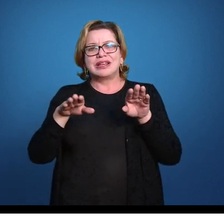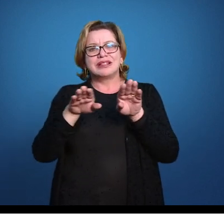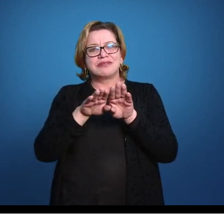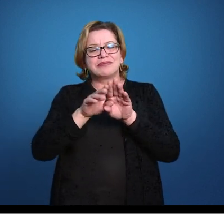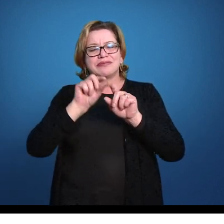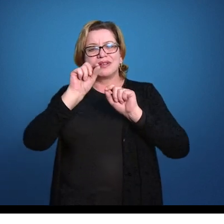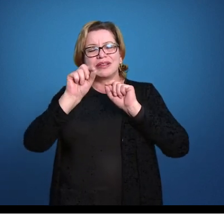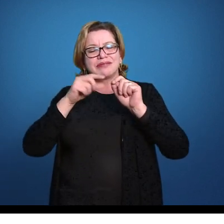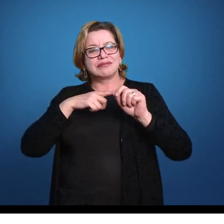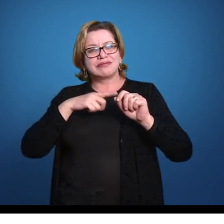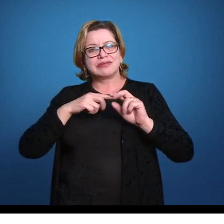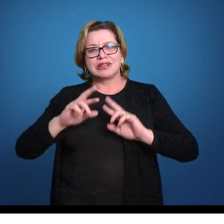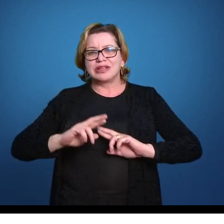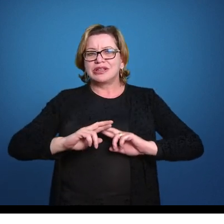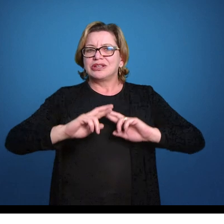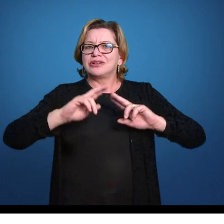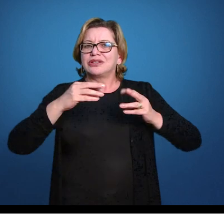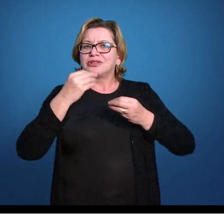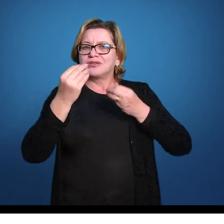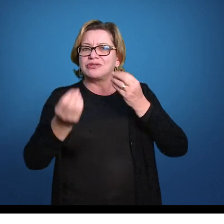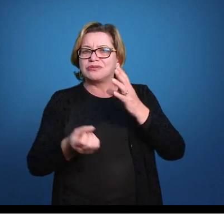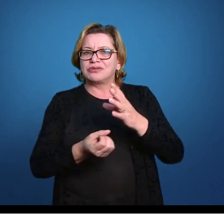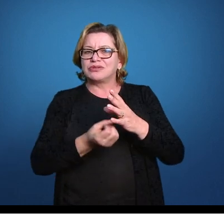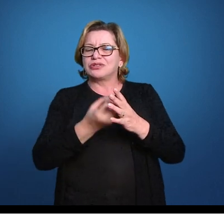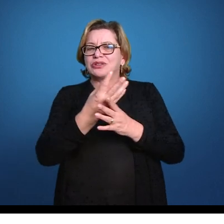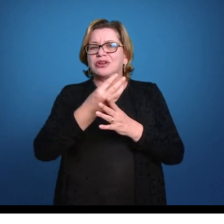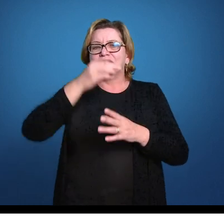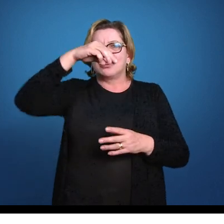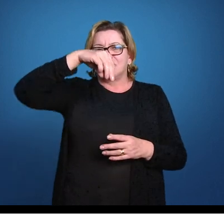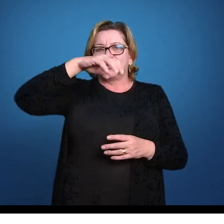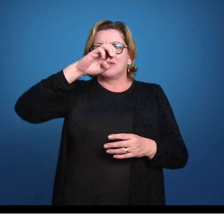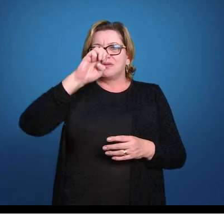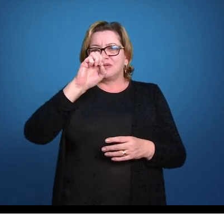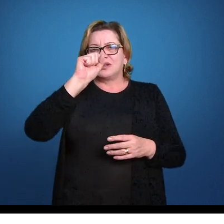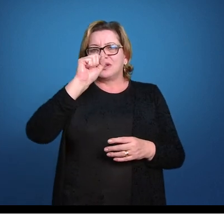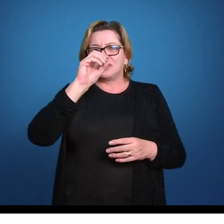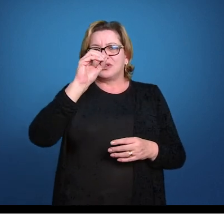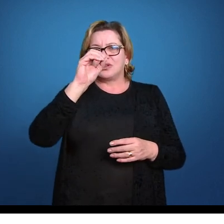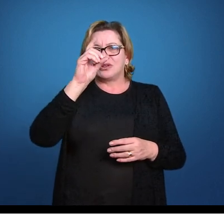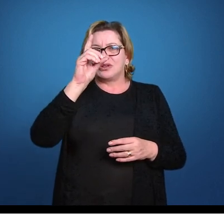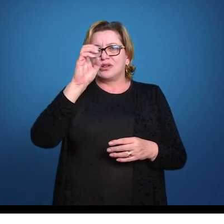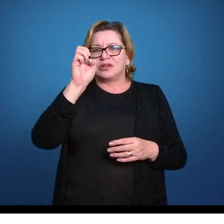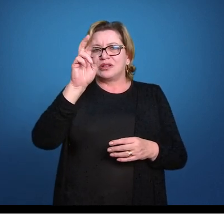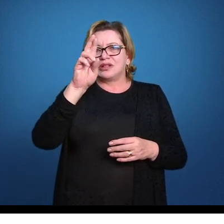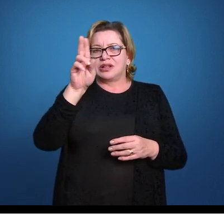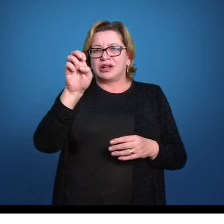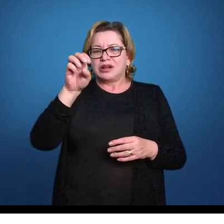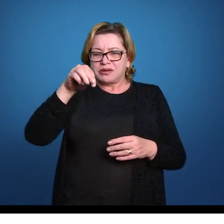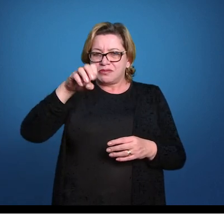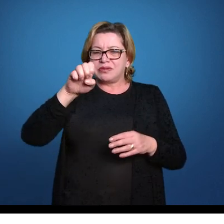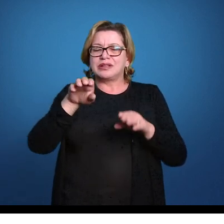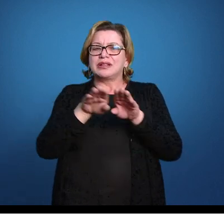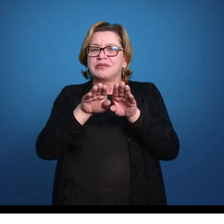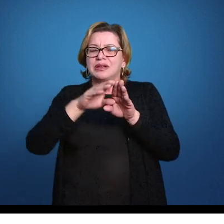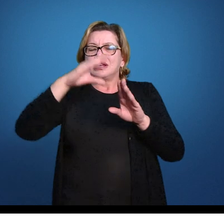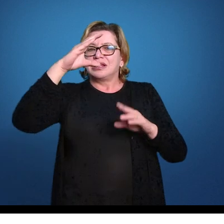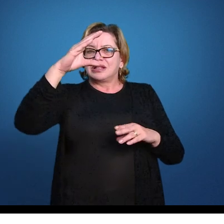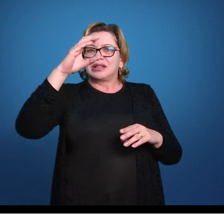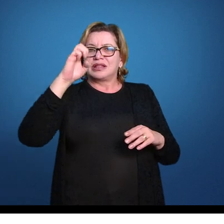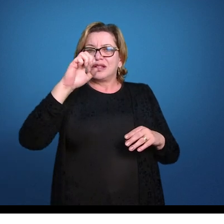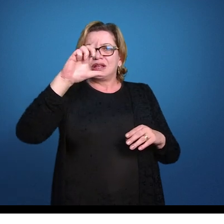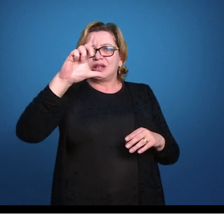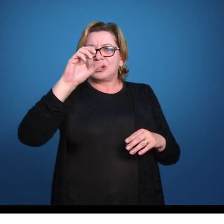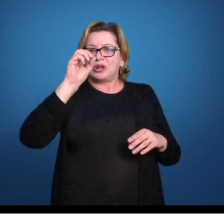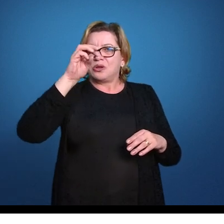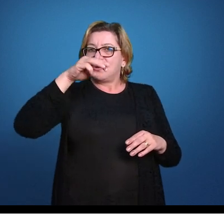diferença também quanto ao surgimento da mesoderme e também quanto ao surgimento do celoma nesses animais. Uma outra